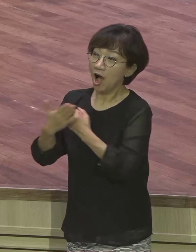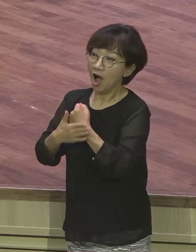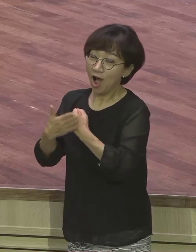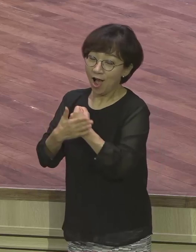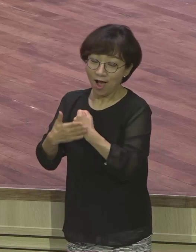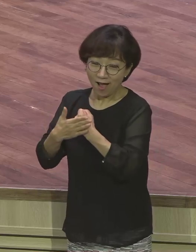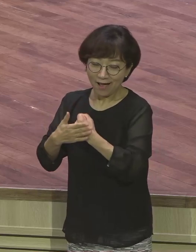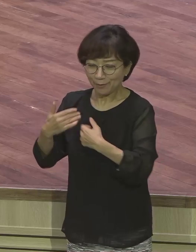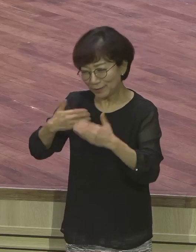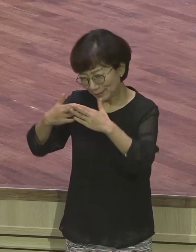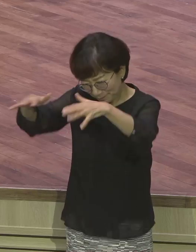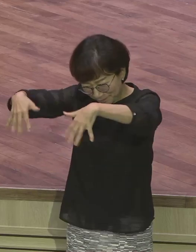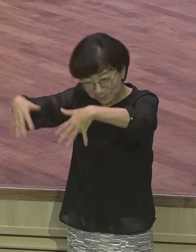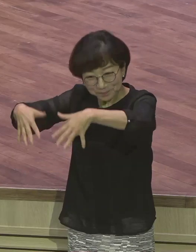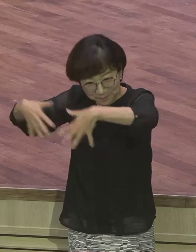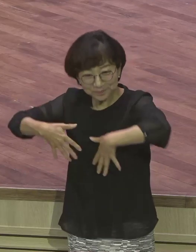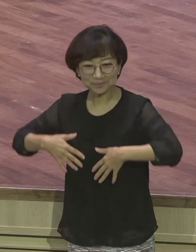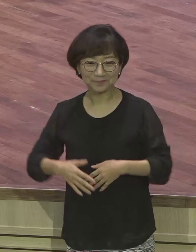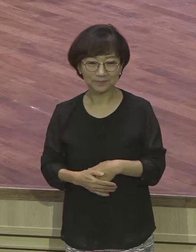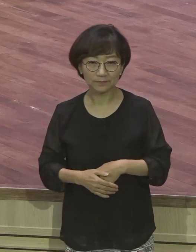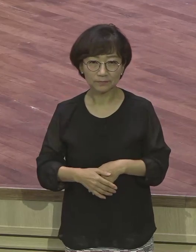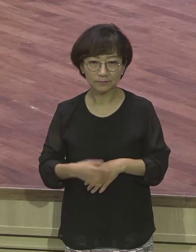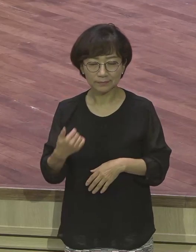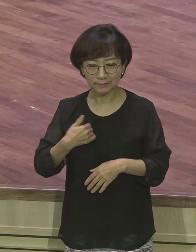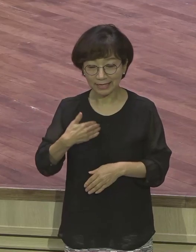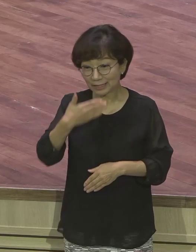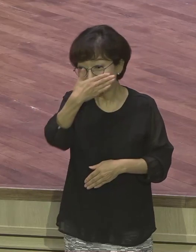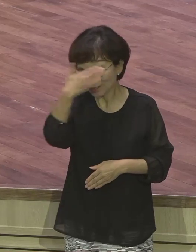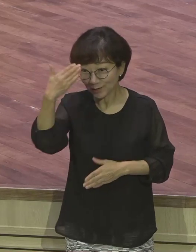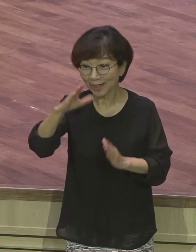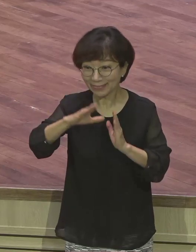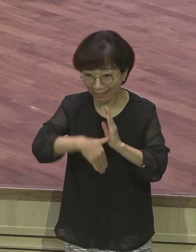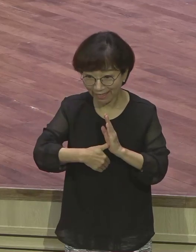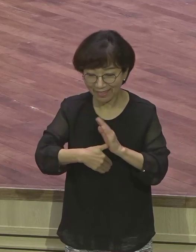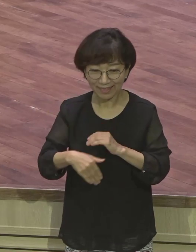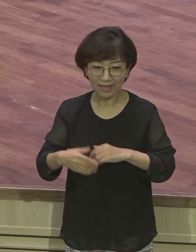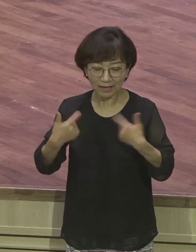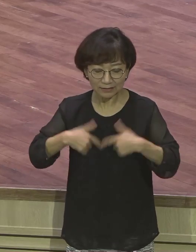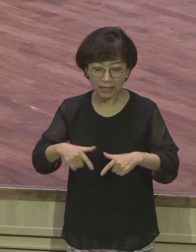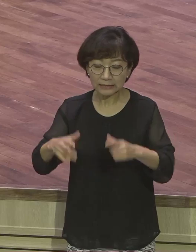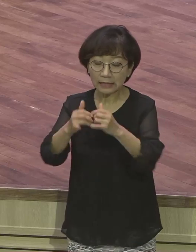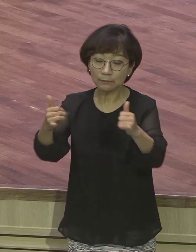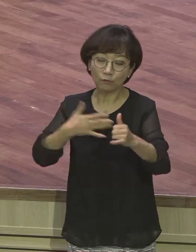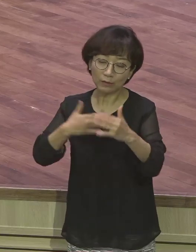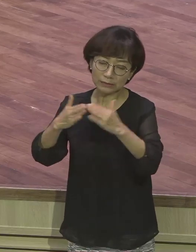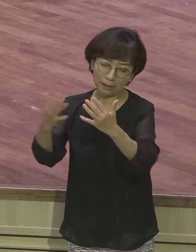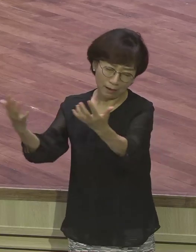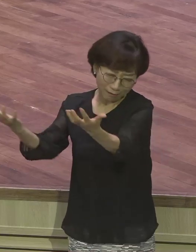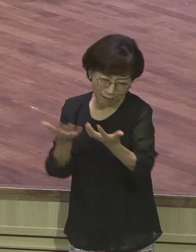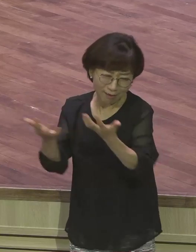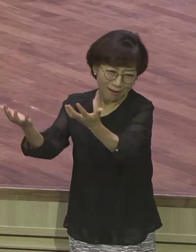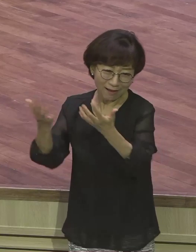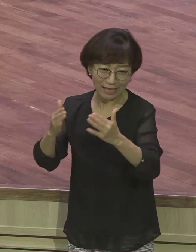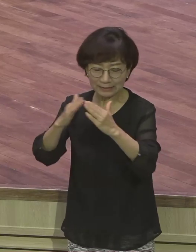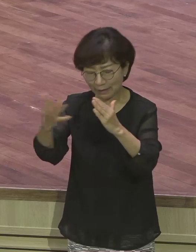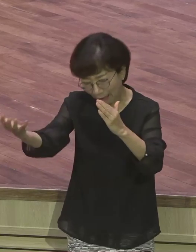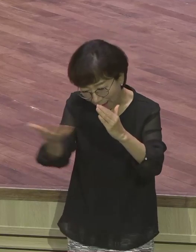제가요. 청년 집사 장로 때는요. 우리 집에서 사람들 와서 살았어요. 그냥. 그래서 수십 명씩 와서 그냥 주일 때면 확 막